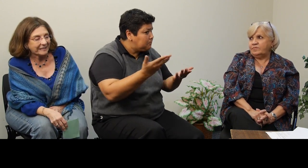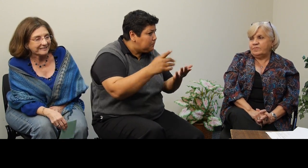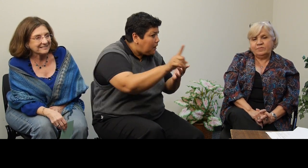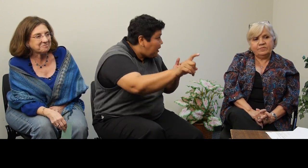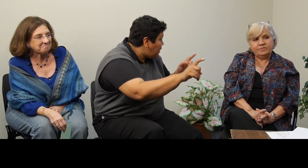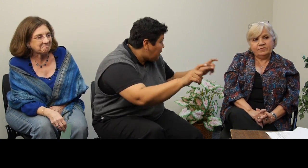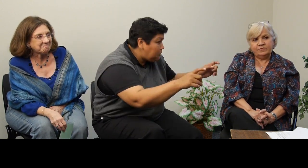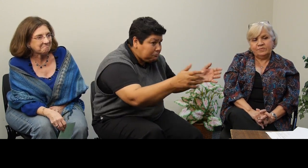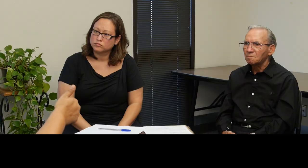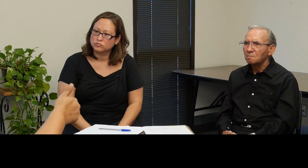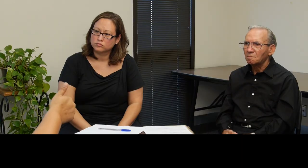And Emily.